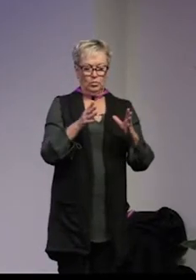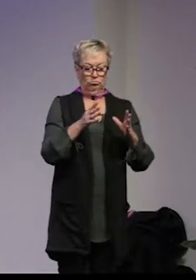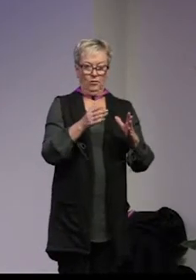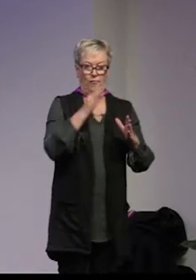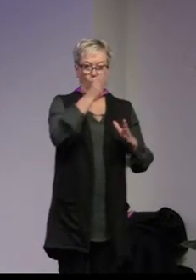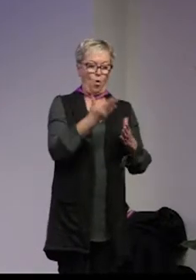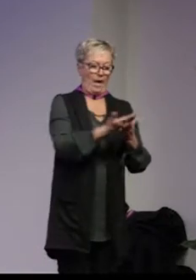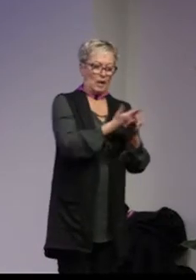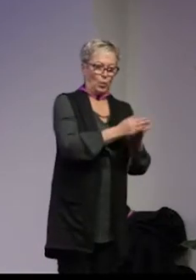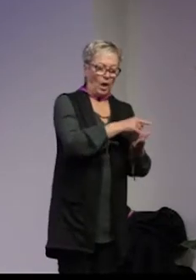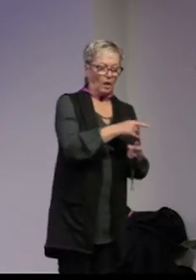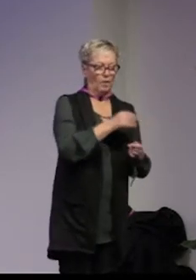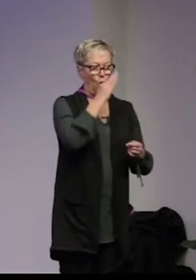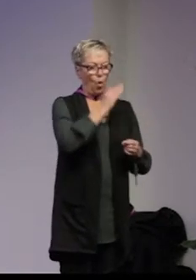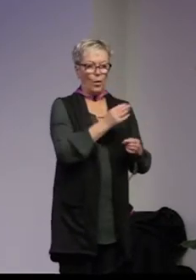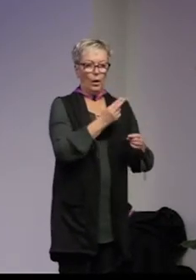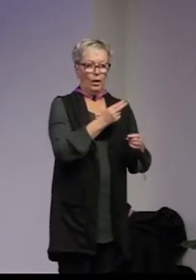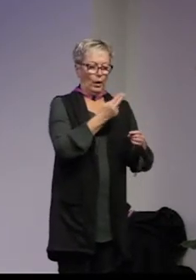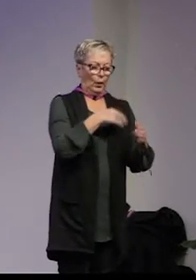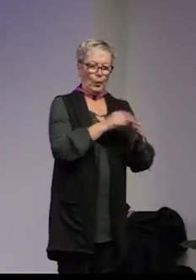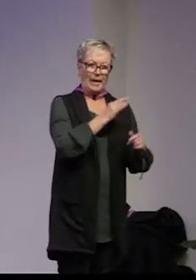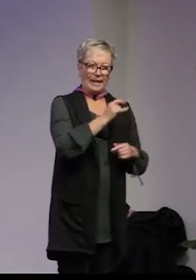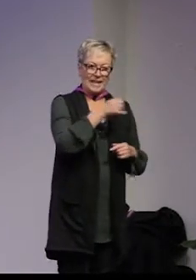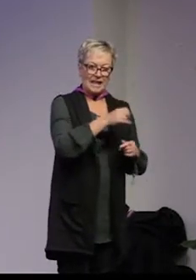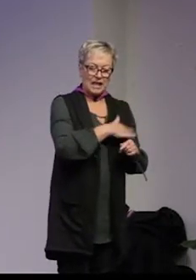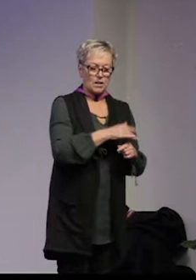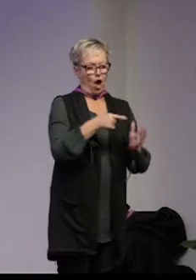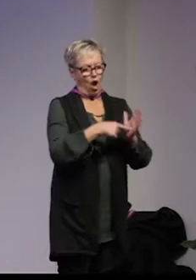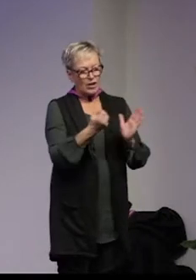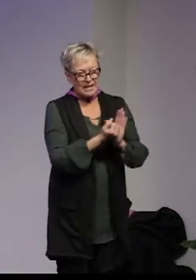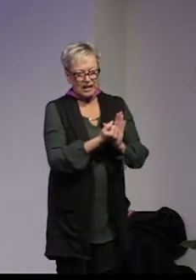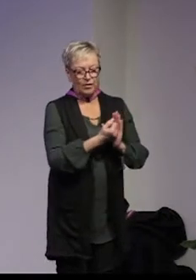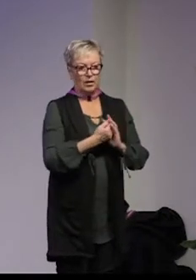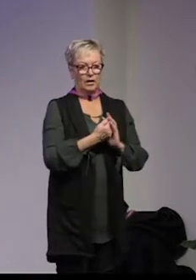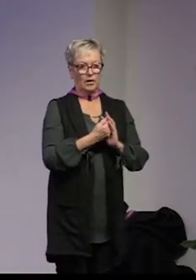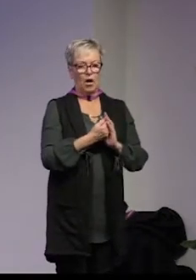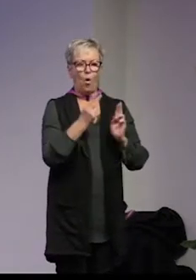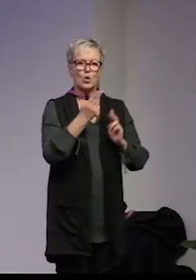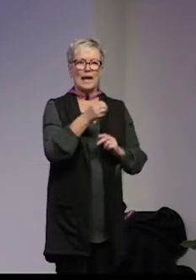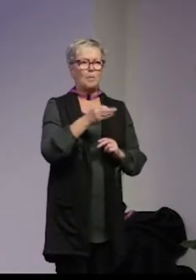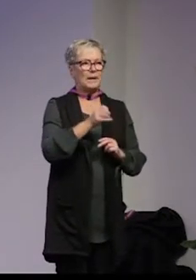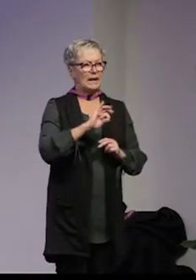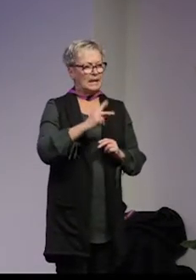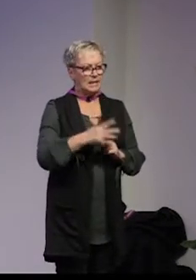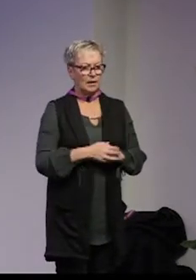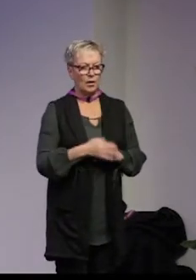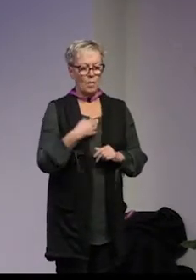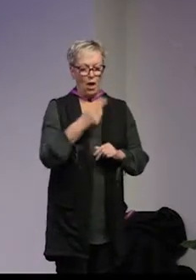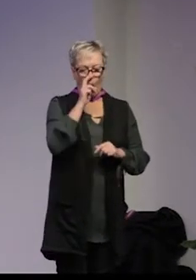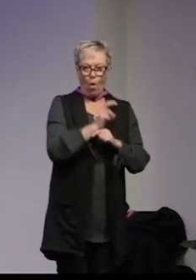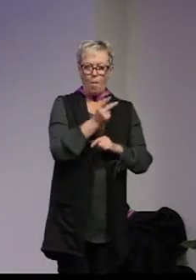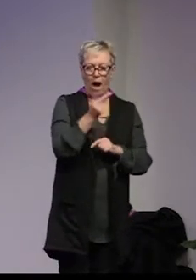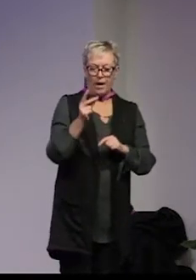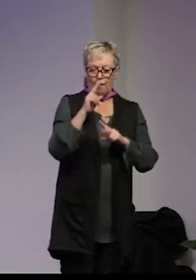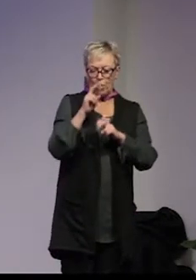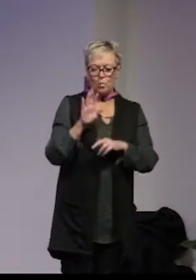nivån det fokus på underrättelse, tjänst, på lagstiftning också rent empiriskt när vi gick in och kollade vad andra forskare har